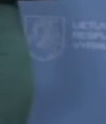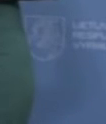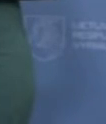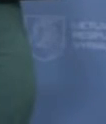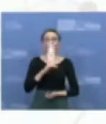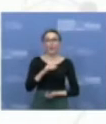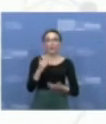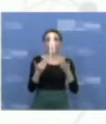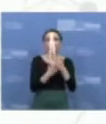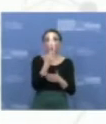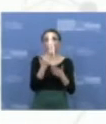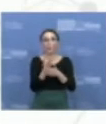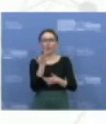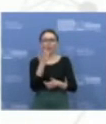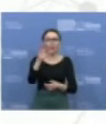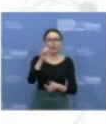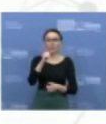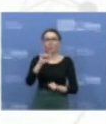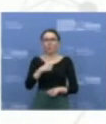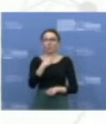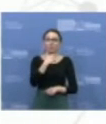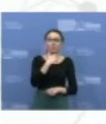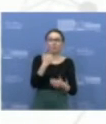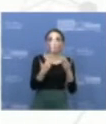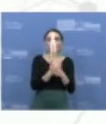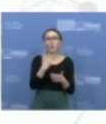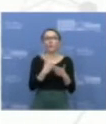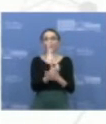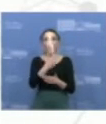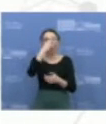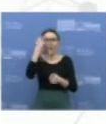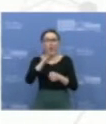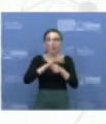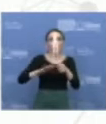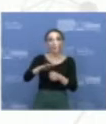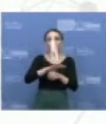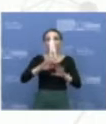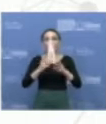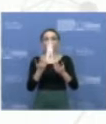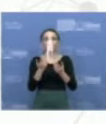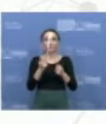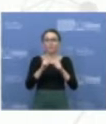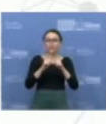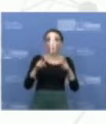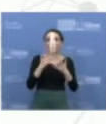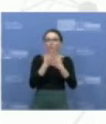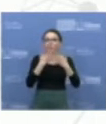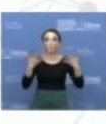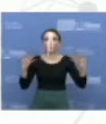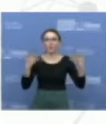Žinoma, naujienų sekcija, kur galima bus sėkti pačias naujas, naujienas, vat ne ožilgo pasireis ir elektroninė